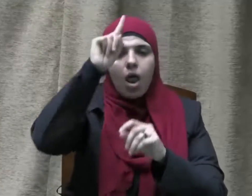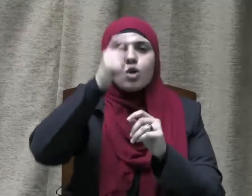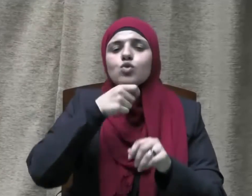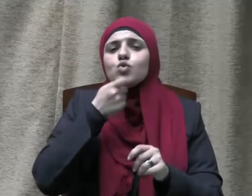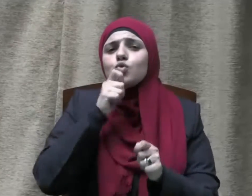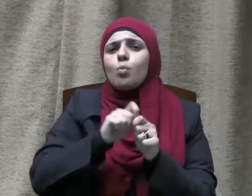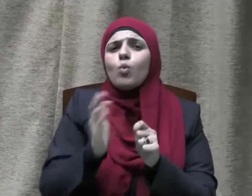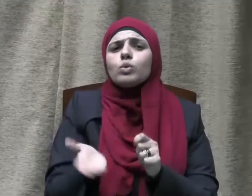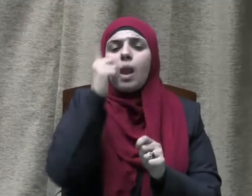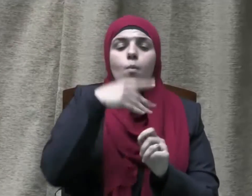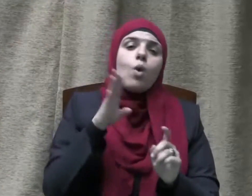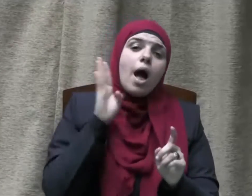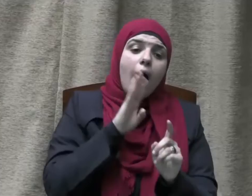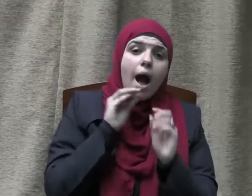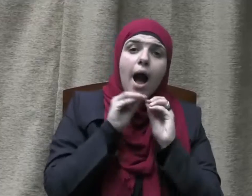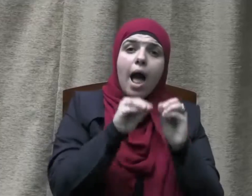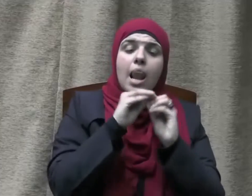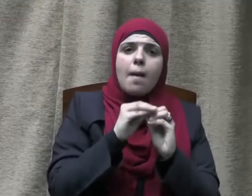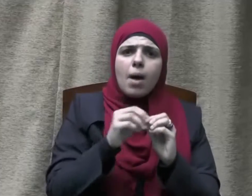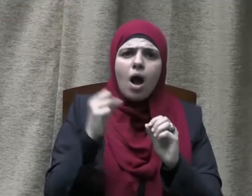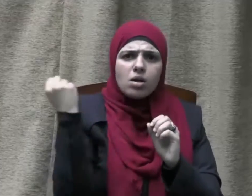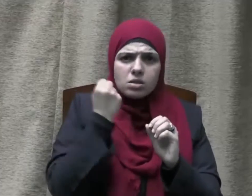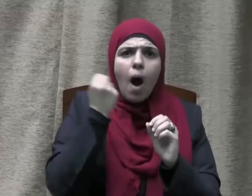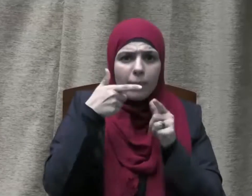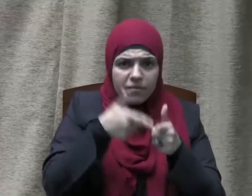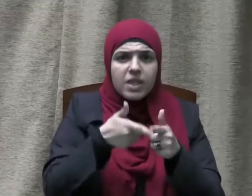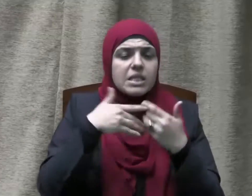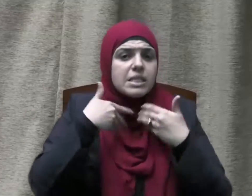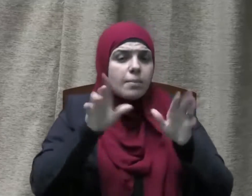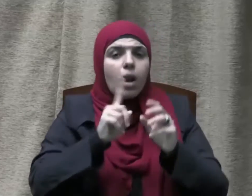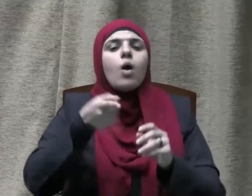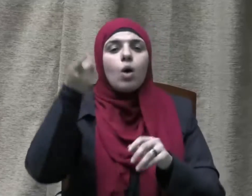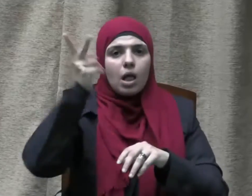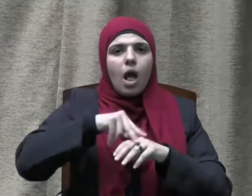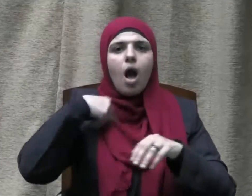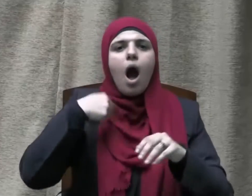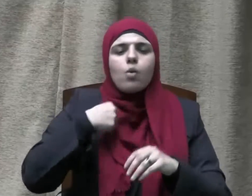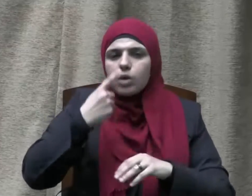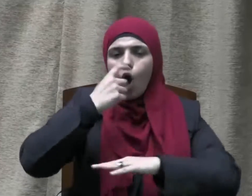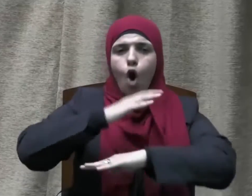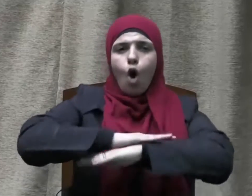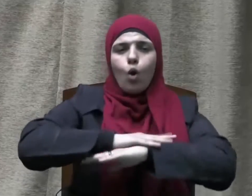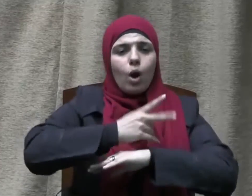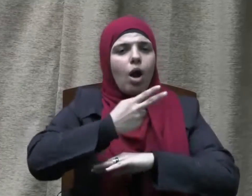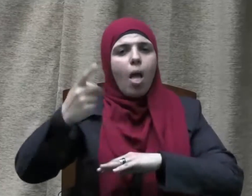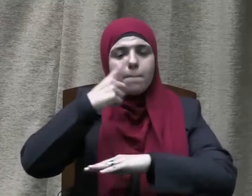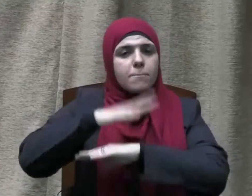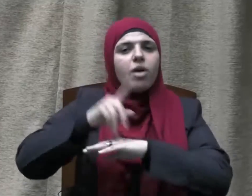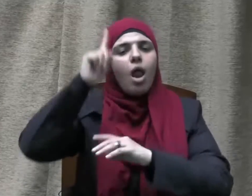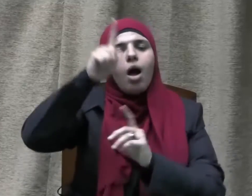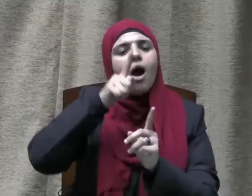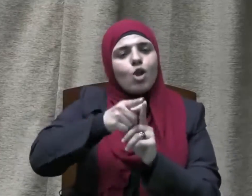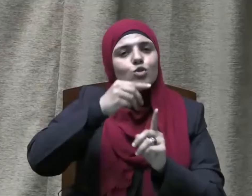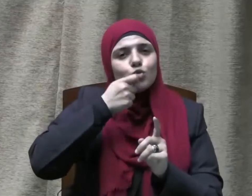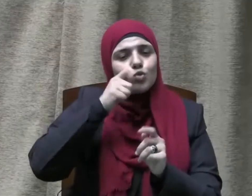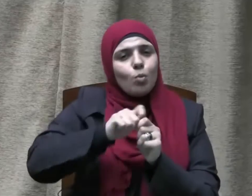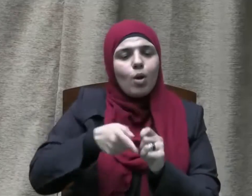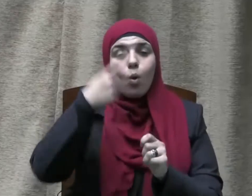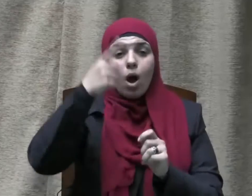علمه شديد القوى وزكى خلقه فقال سبحانه وإنك لعلى خلق